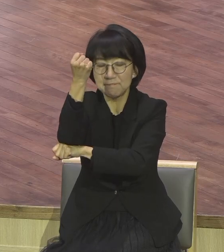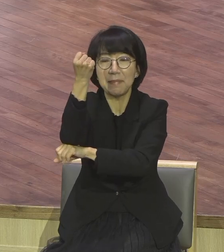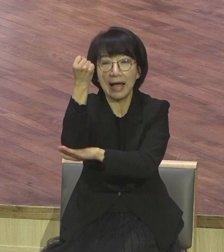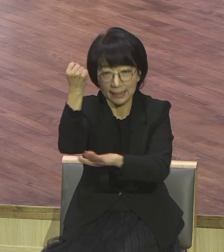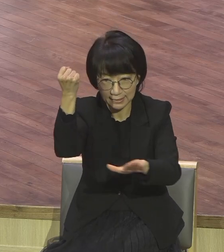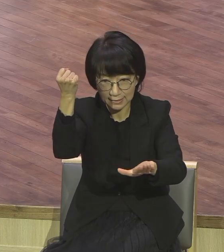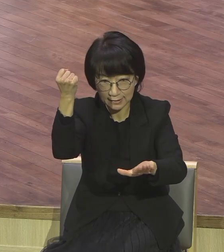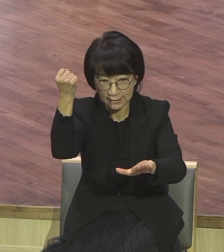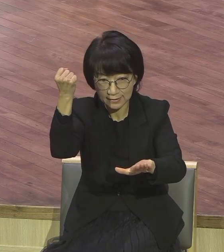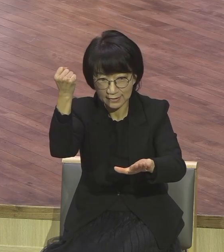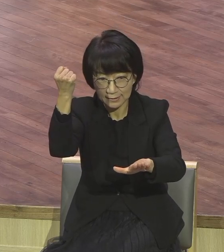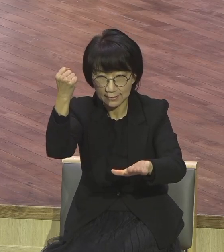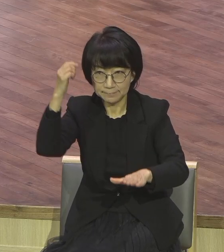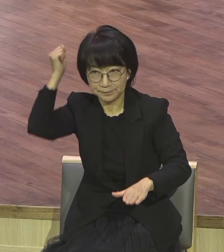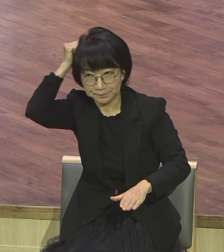좌절할 필요 없고 원망할 이유가 없어요.